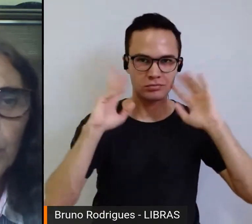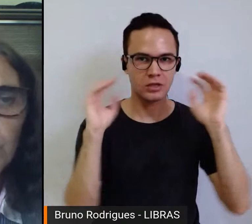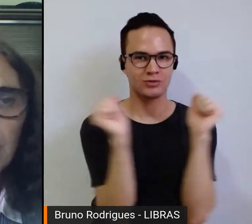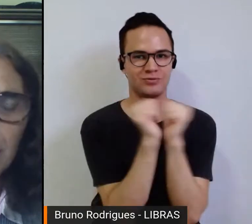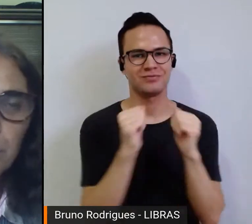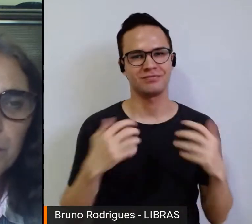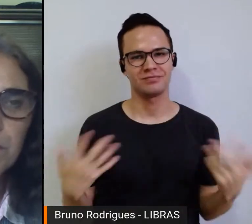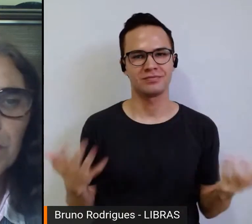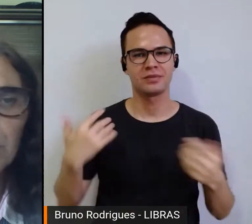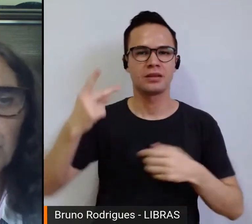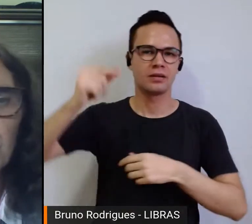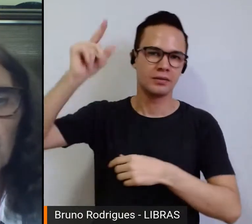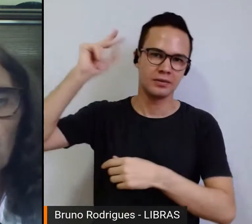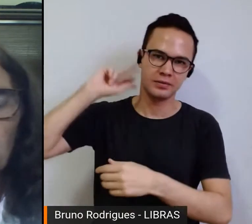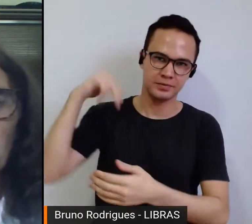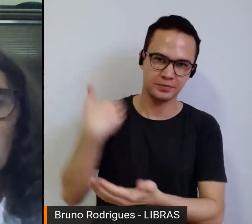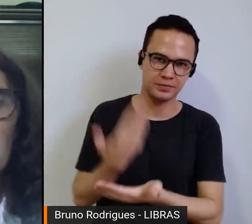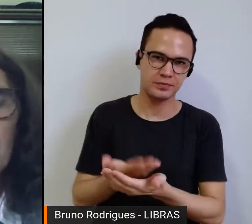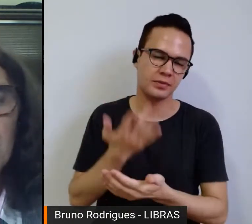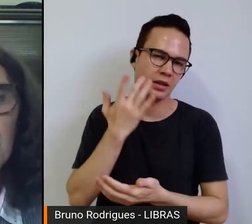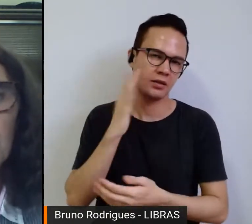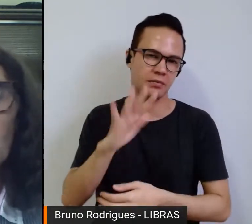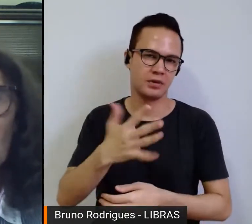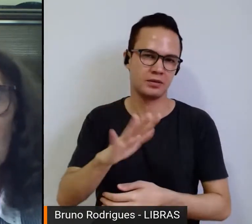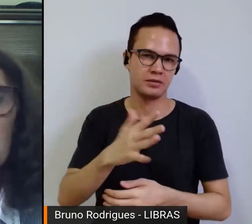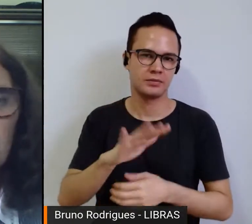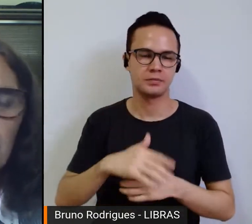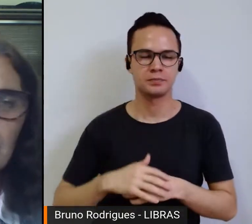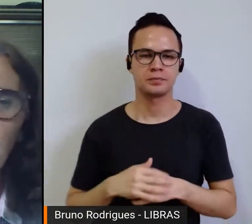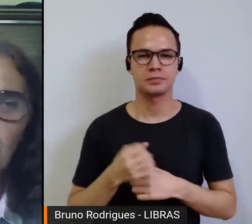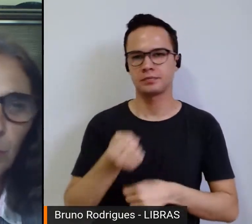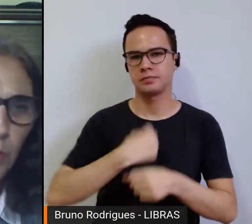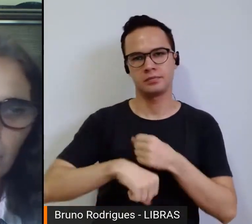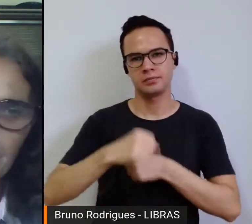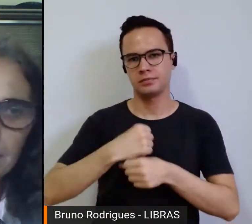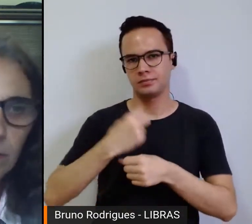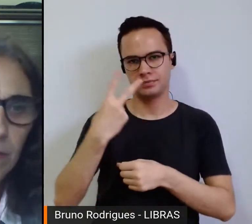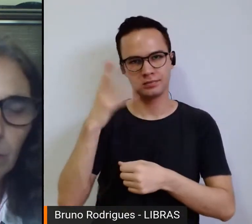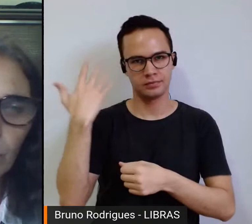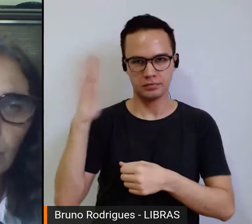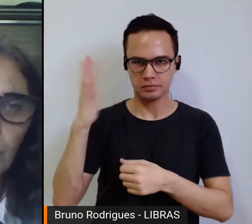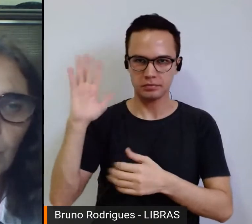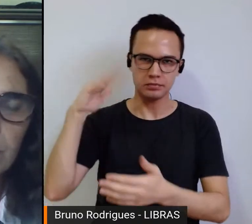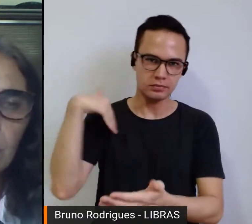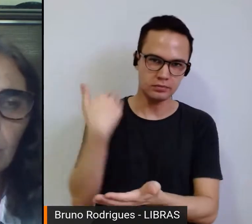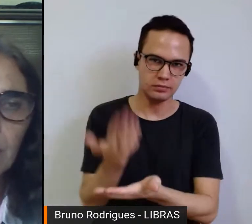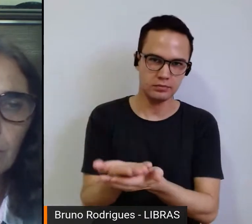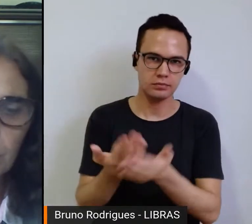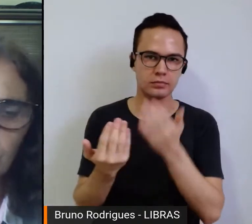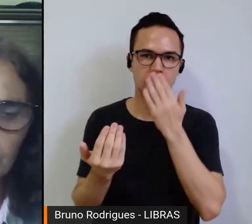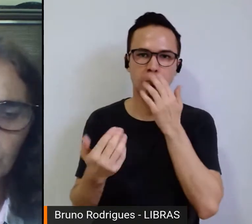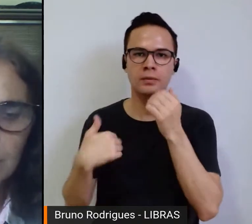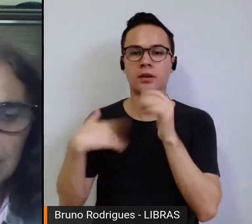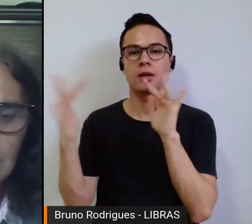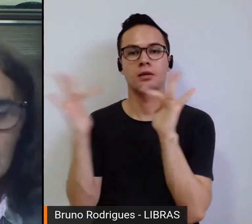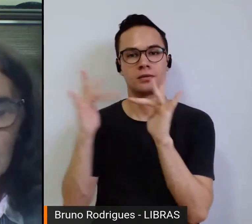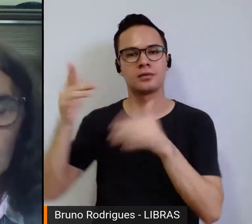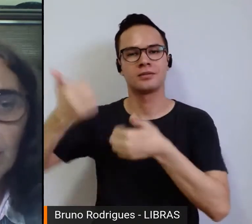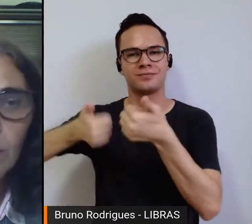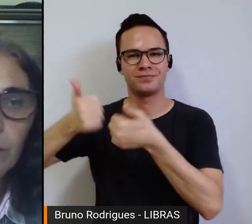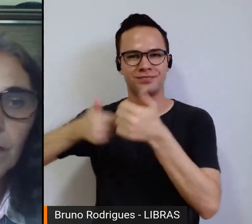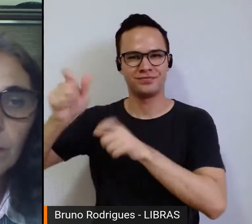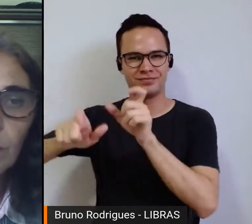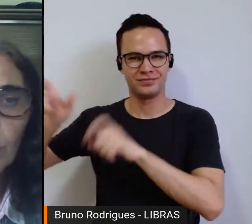nos últimos tempos, digamos, nos últimos, a partir de um ou dois anos para cá, um pouco mais, com esse contato com as jogadoras,